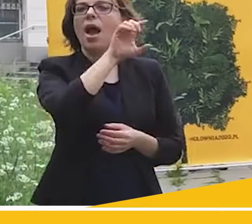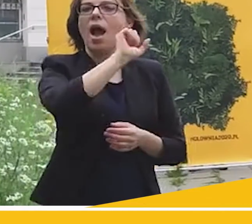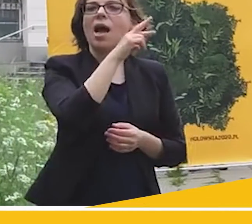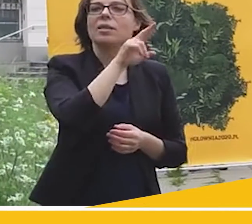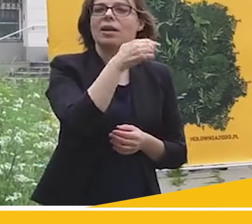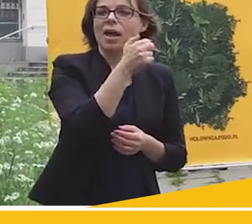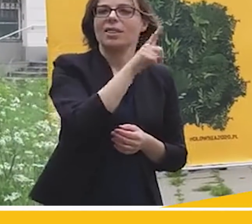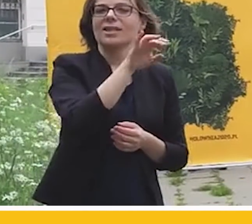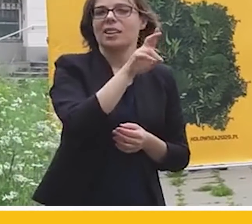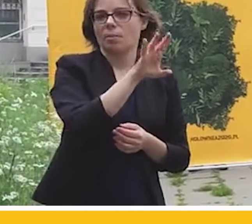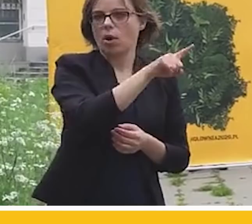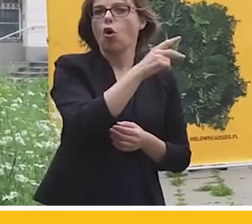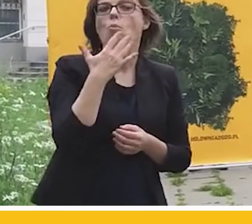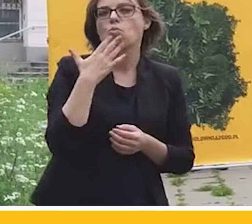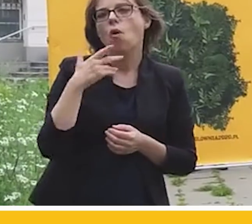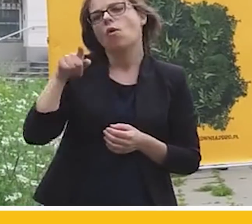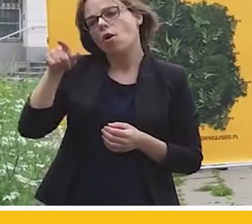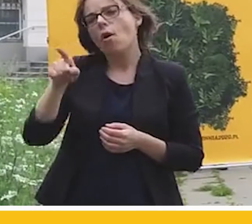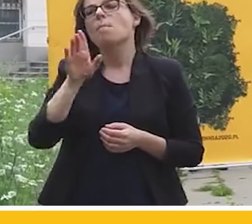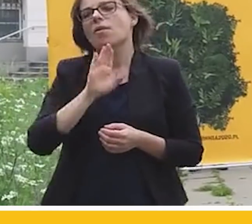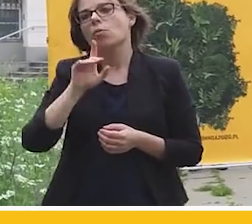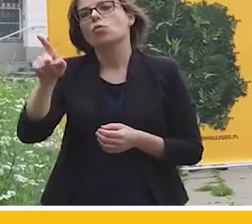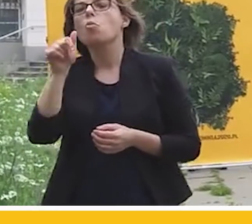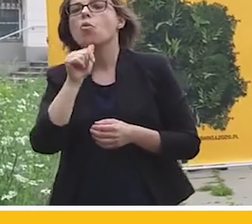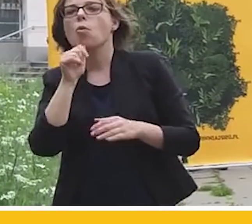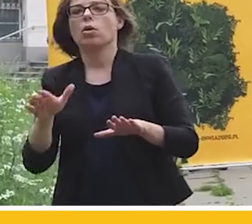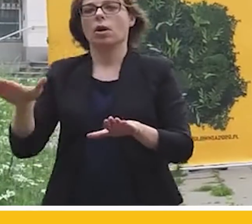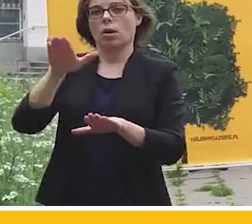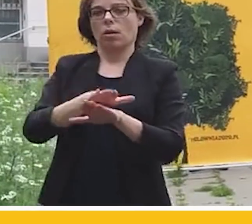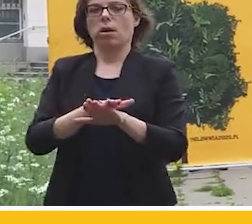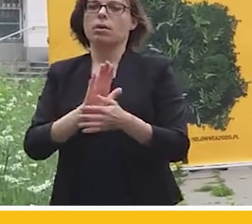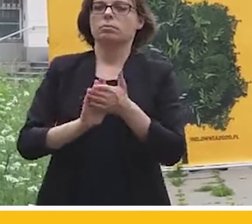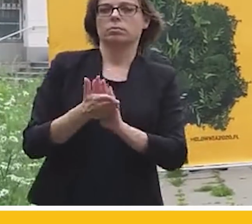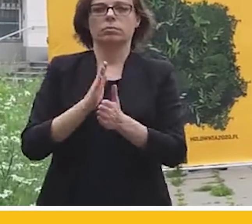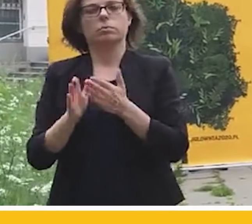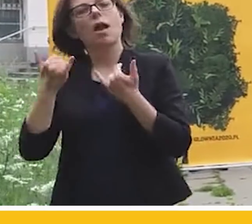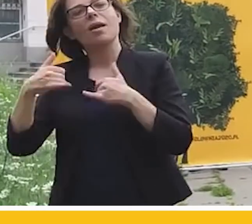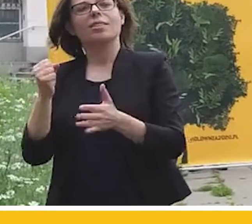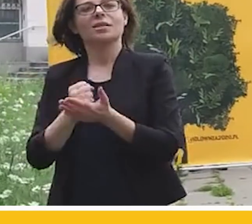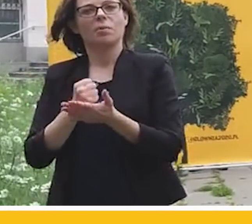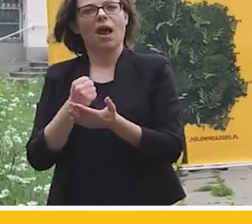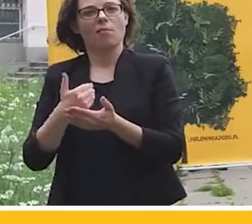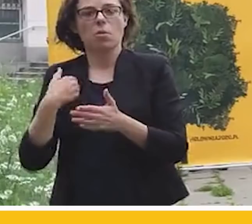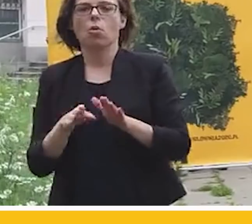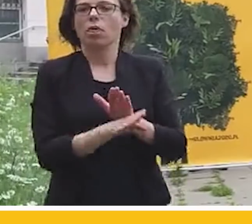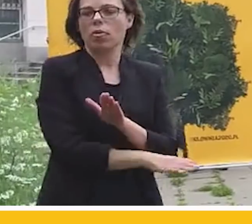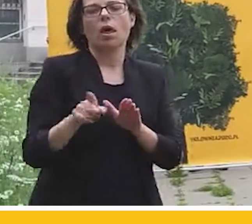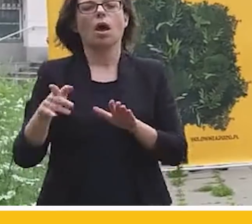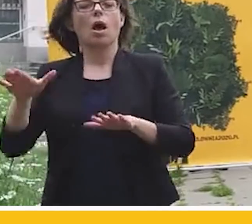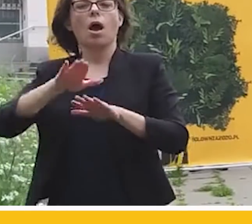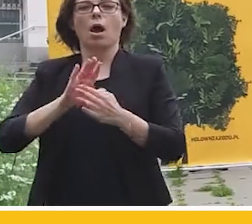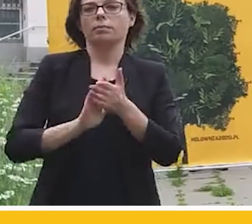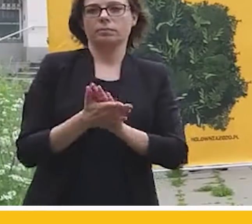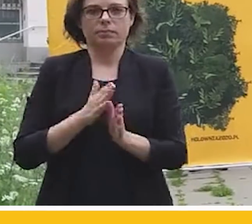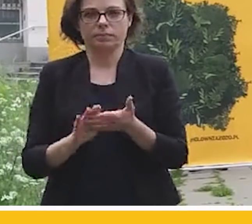który stwierdził, że to jest prawdopodobnie po prostu próba przykrycia innych spraw, które w tym dniu się wydarzyli. Próbowali przykrywać